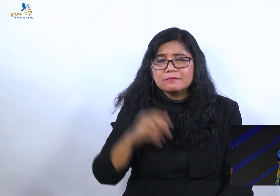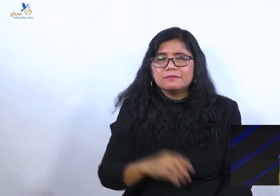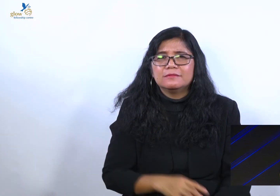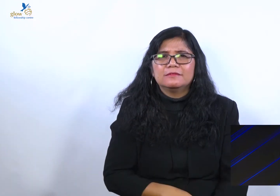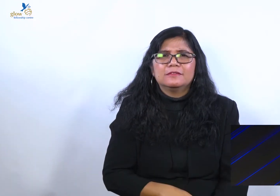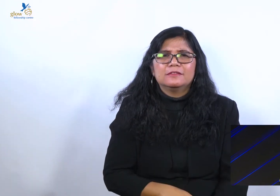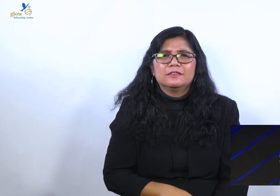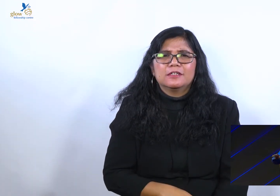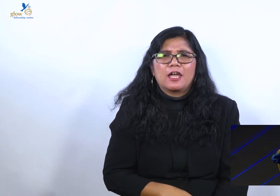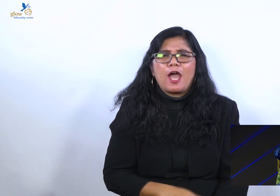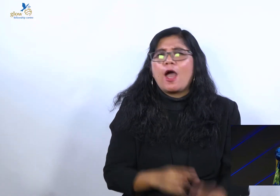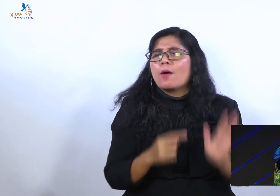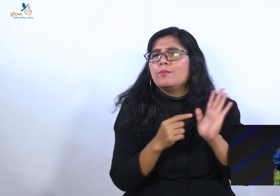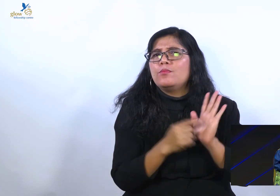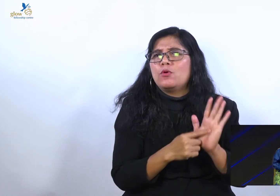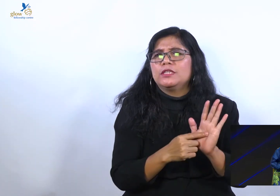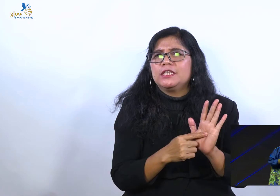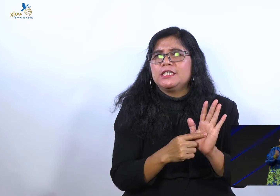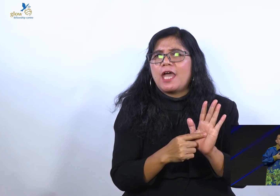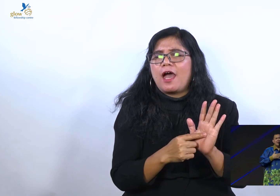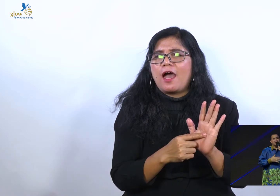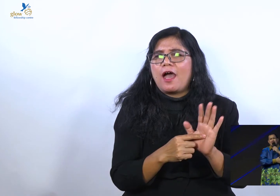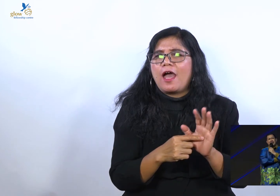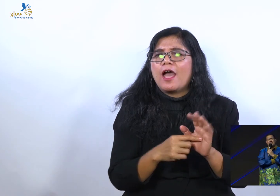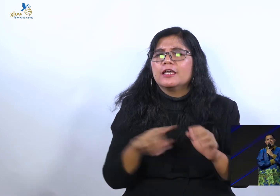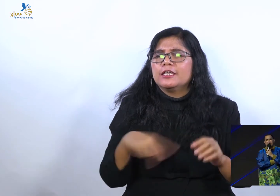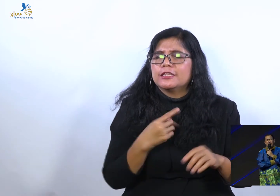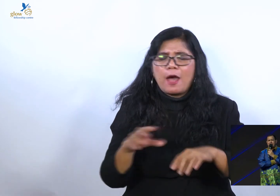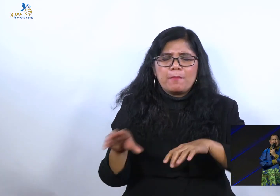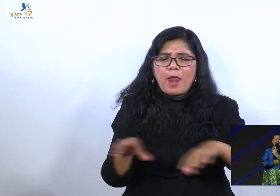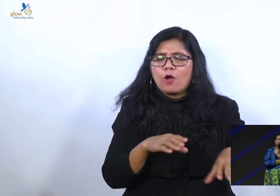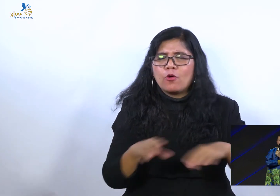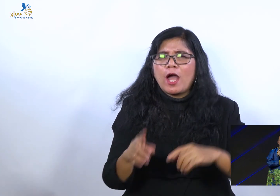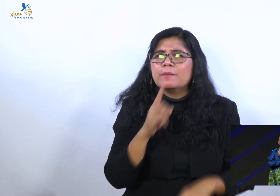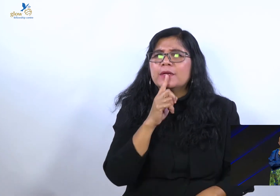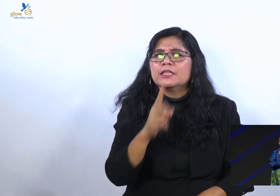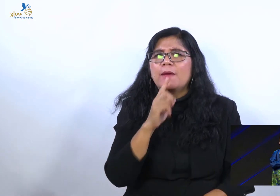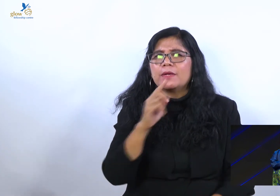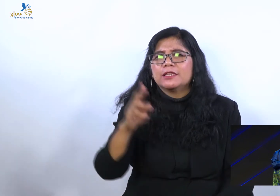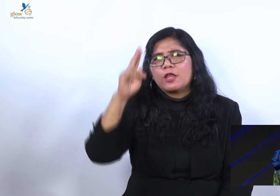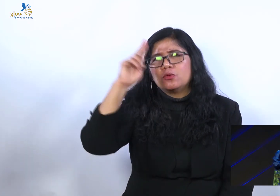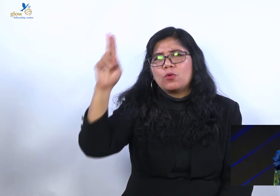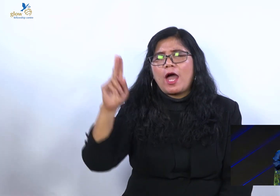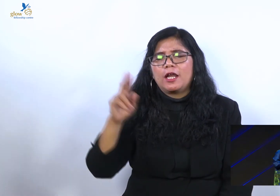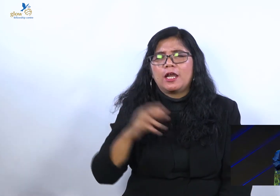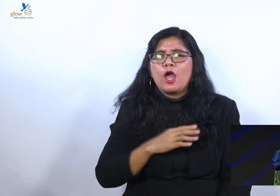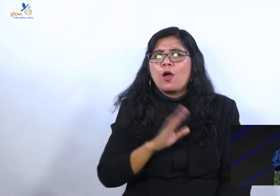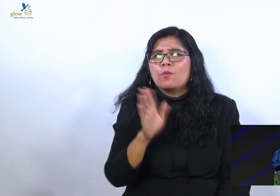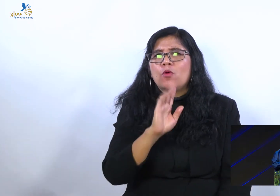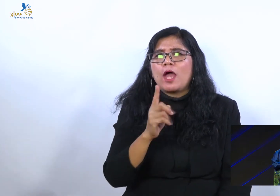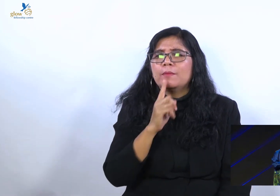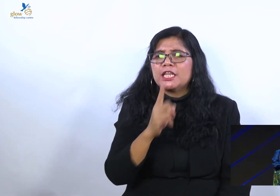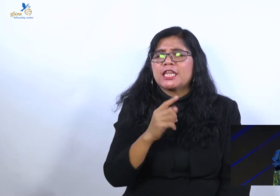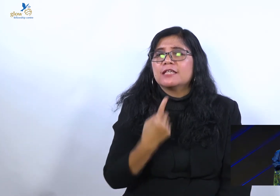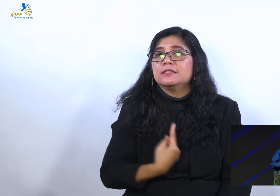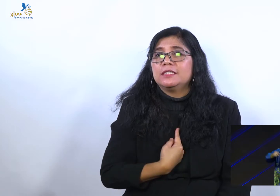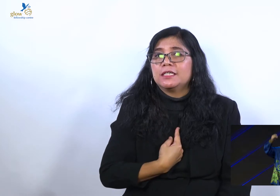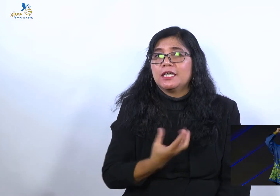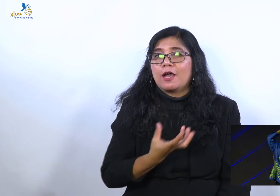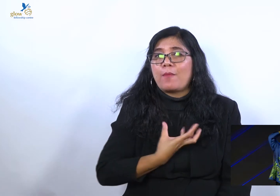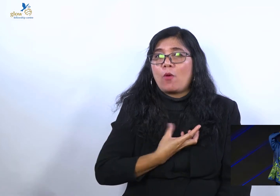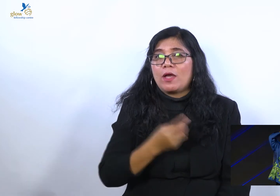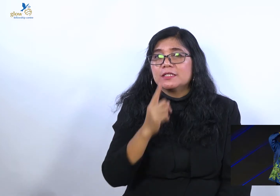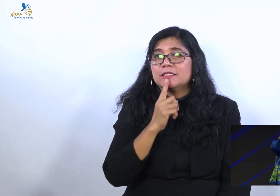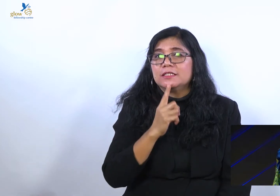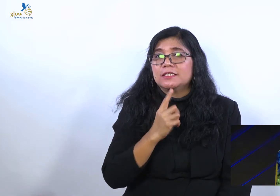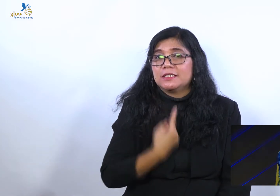Bukti bahwa kita mencinta Tuhan, kita melakukan segala yang Tuhan perintahkan. Bukan soal saya bisa atau enggak bisa. Bukan soal saya nyaman atau tidak nyaman. Bukan soal saya kuat atau tidak kuat.